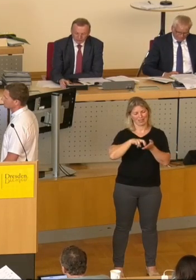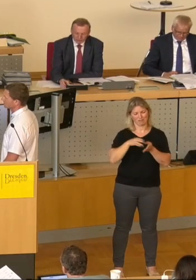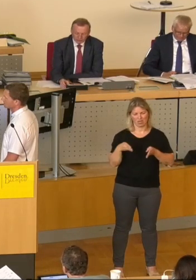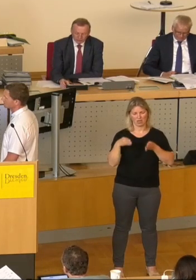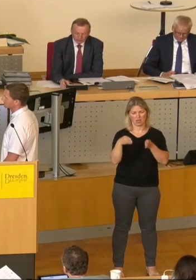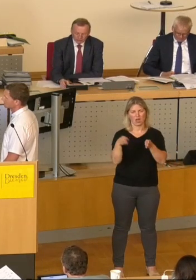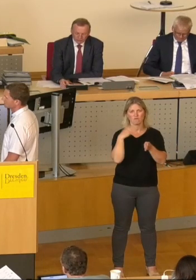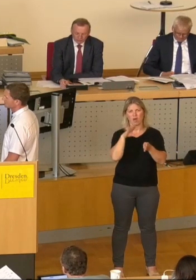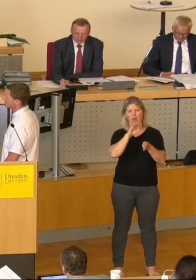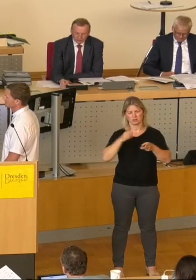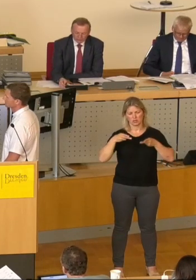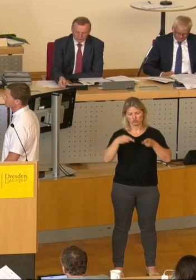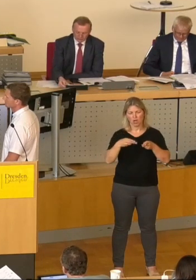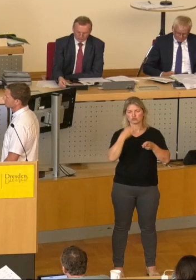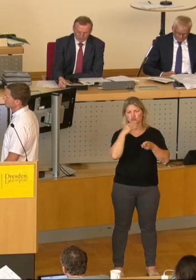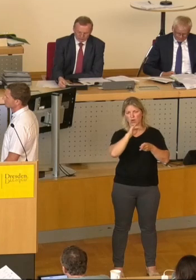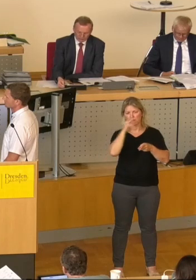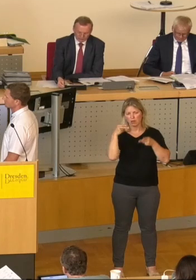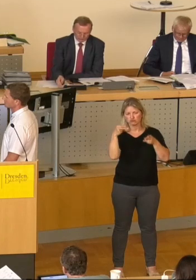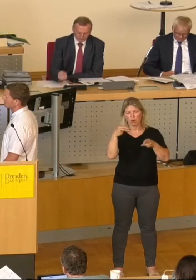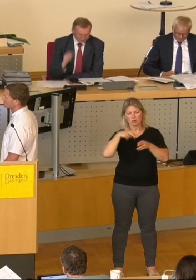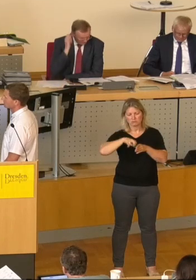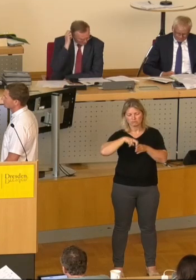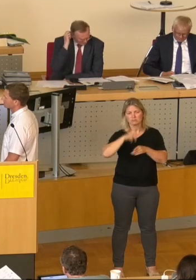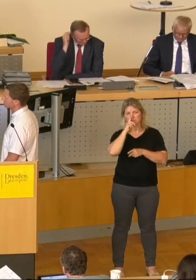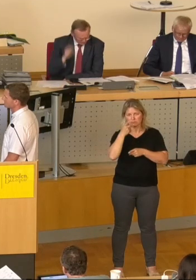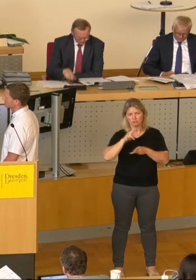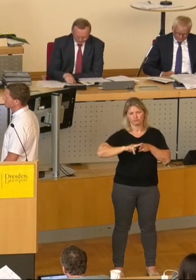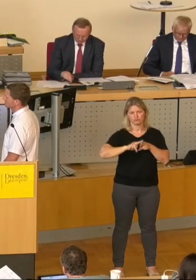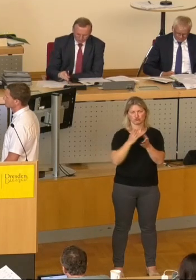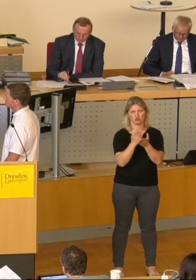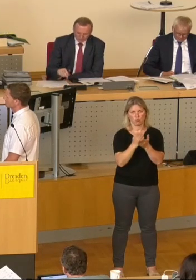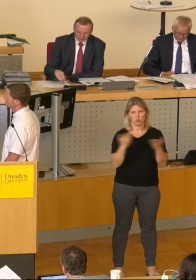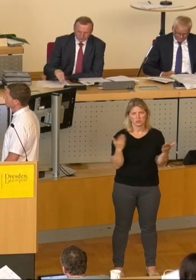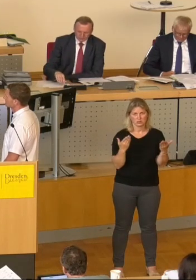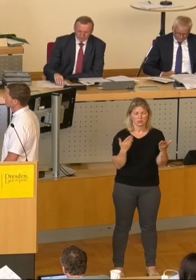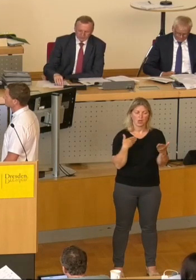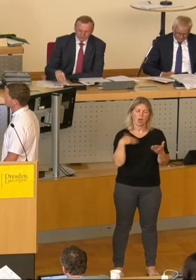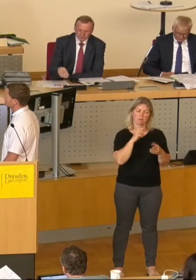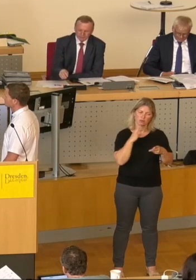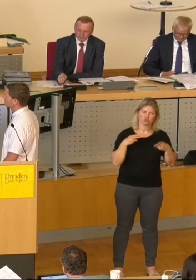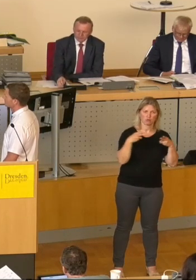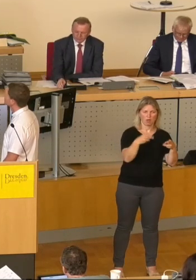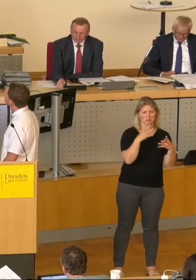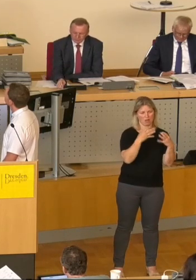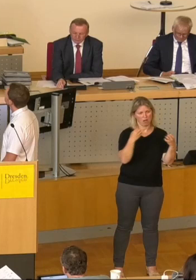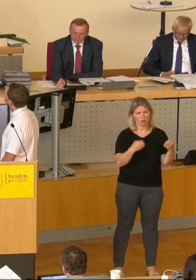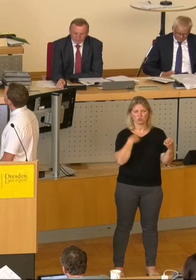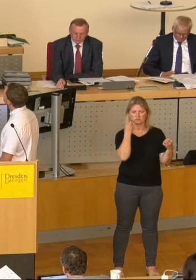Elsterstraße und Schönbergstraße erneuert. Auftretende Schäden werden im Rahmen der Straßenunterhaltung beseitigt.